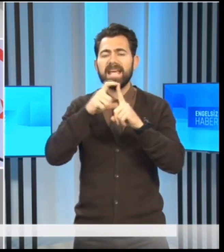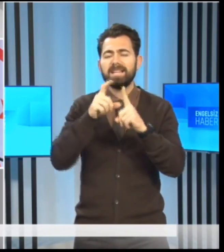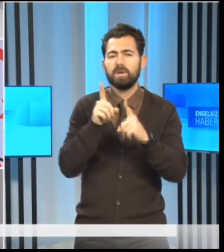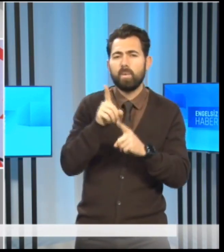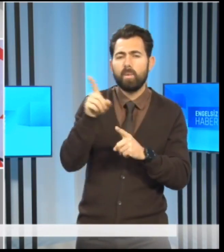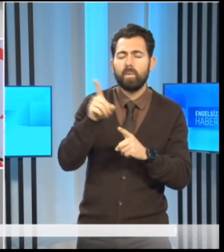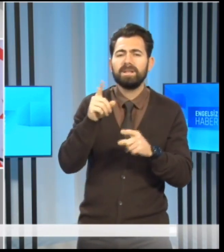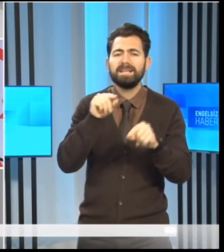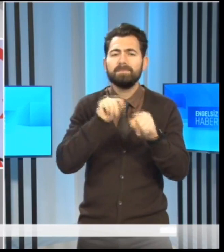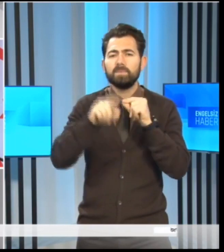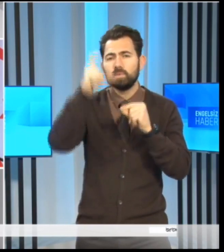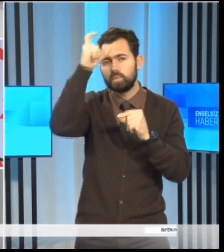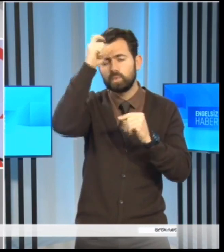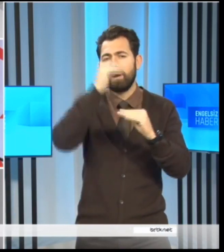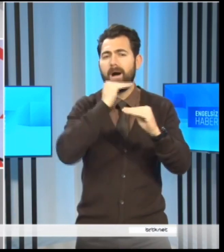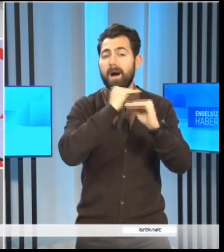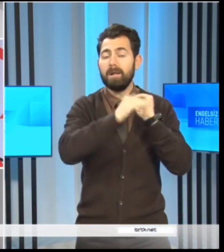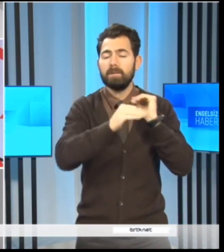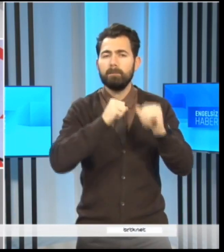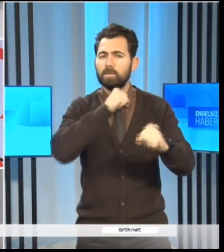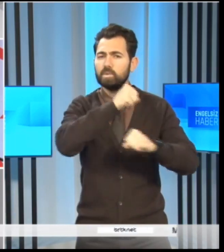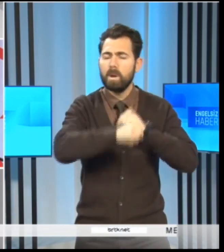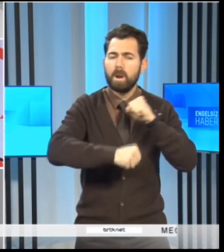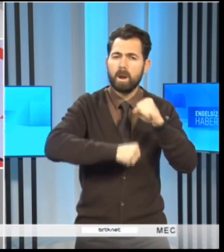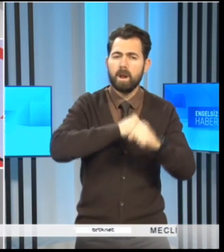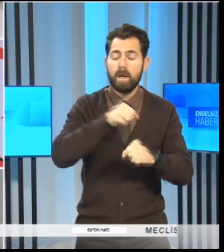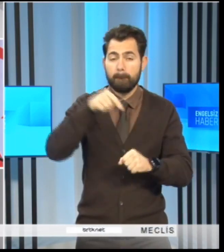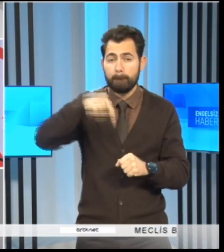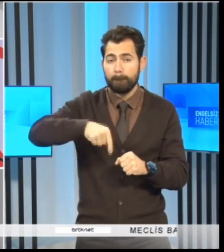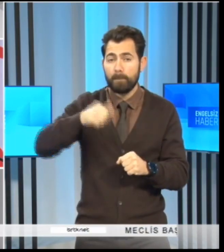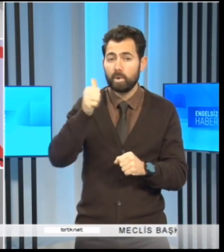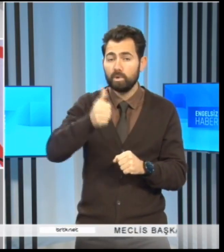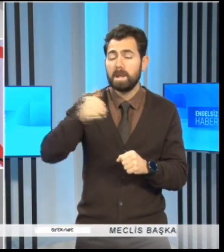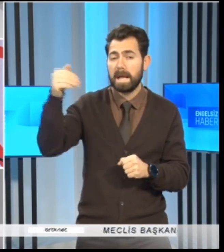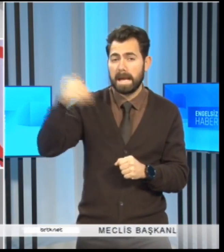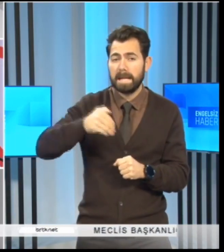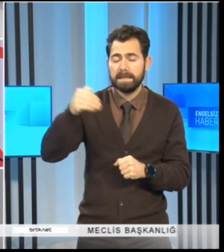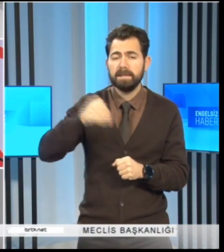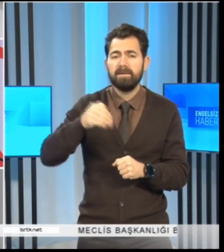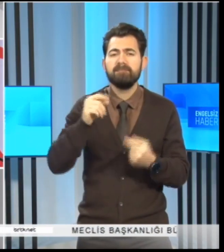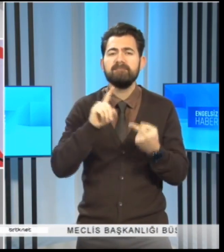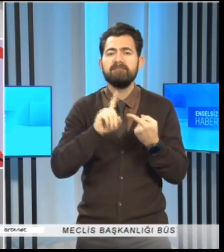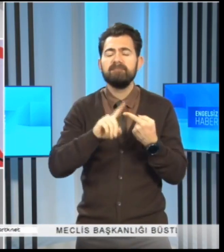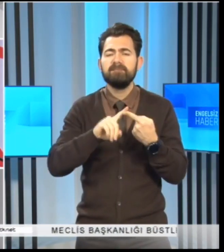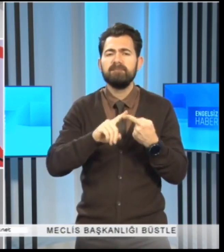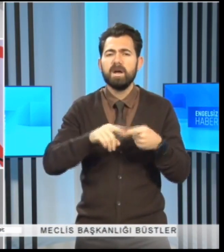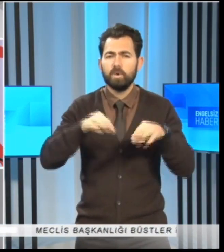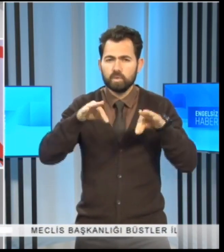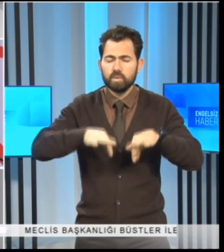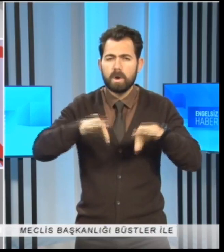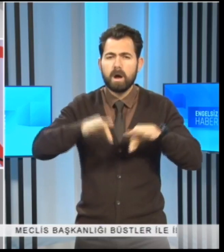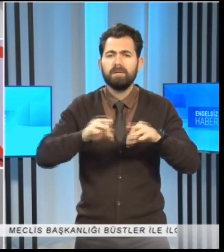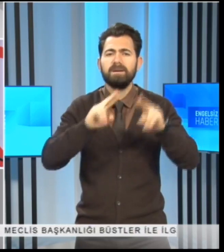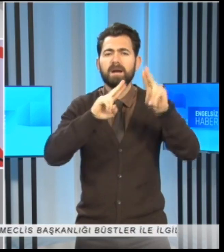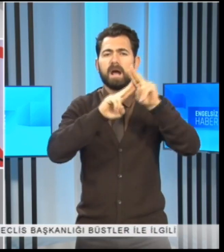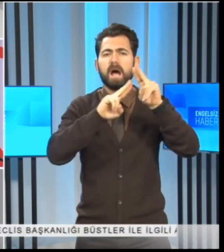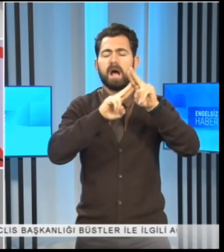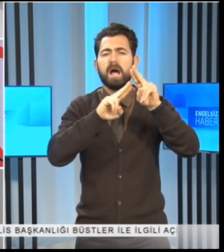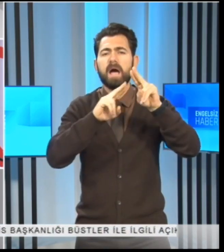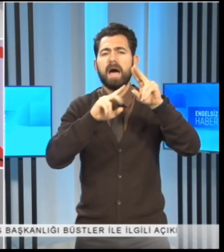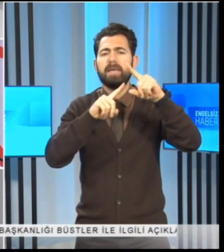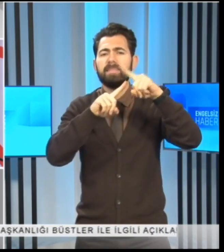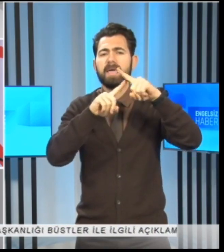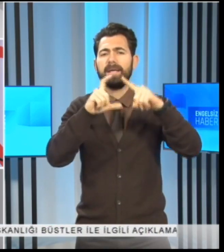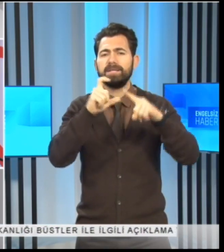ve Kıbrıs Türk halkının mücadeleleriyle bugünlere gelindiğini ve artık Kuzey Kıbrıs Türk